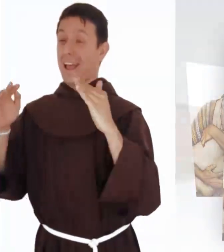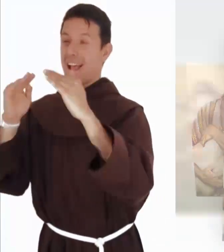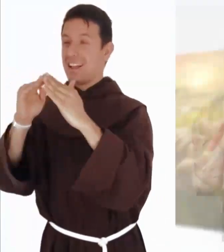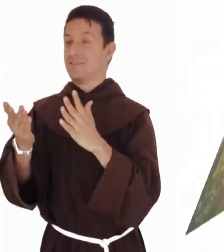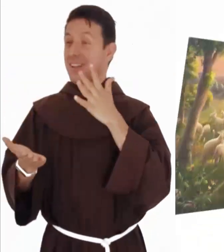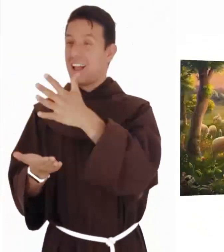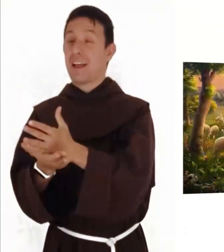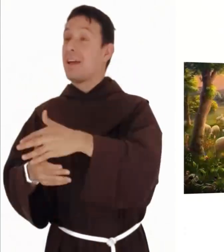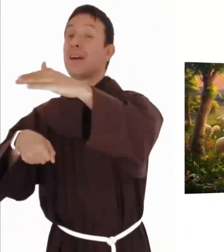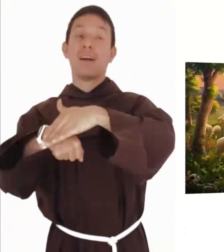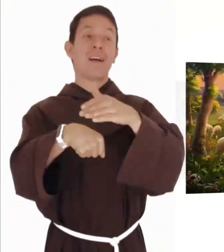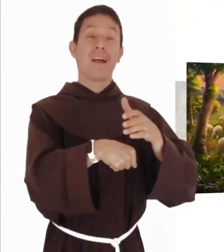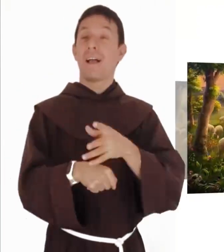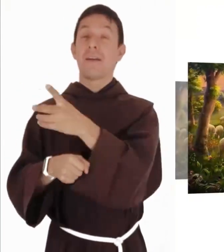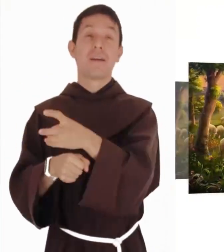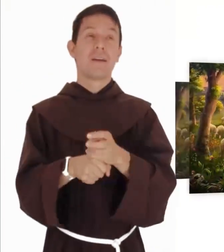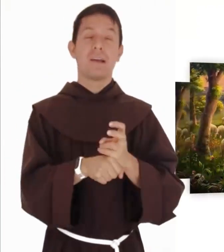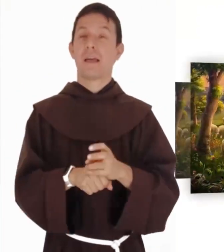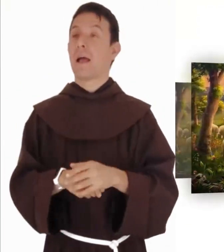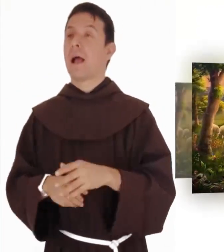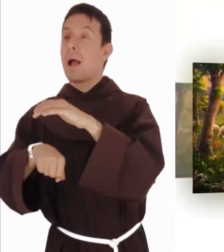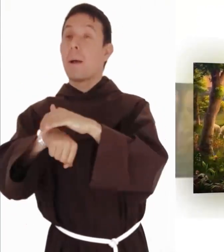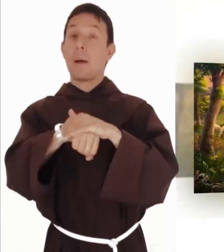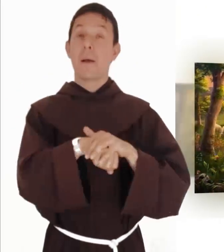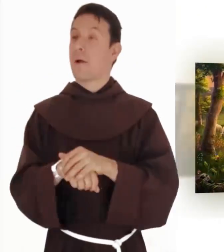casa, reúne a los amigos y vecinos y les dice,